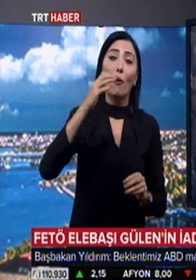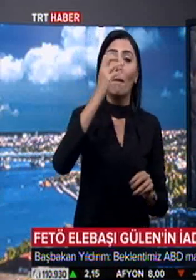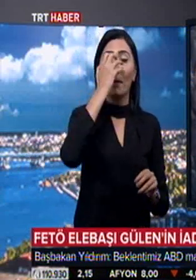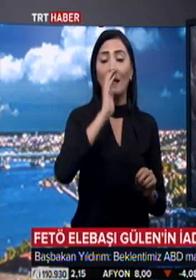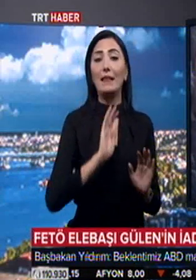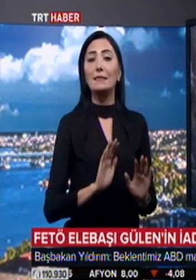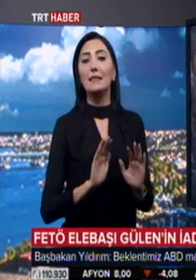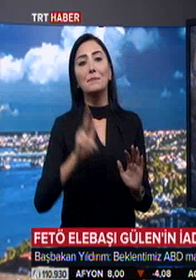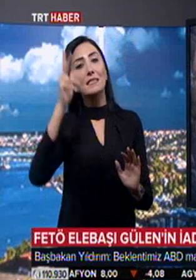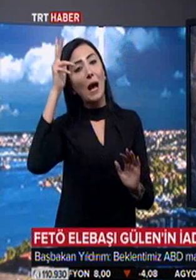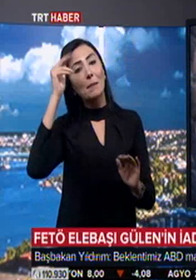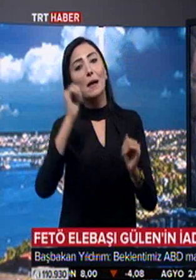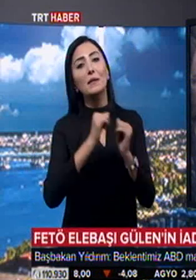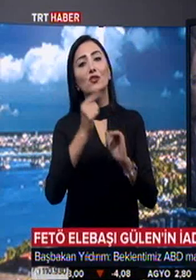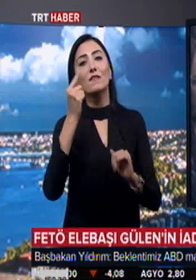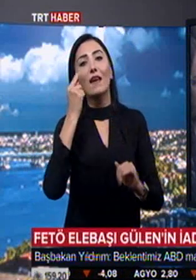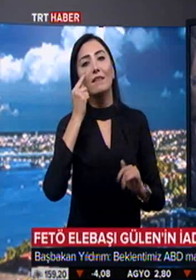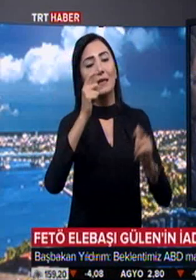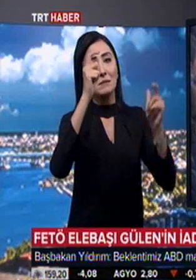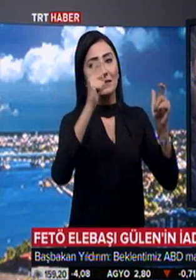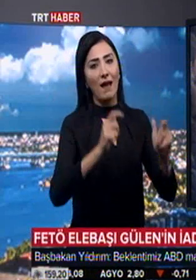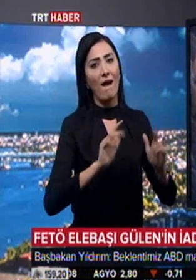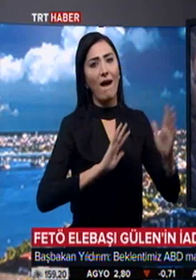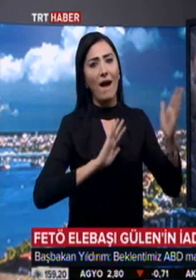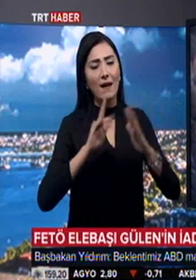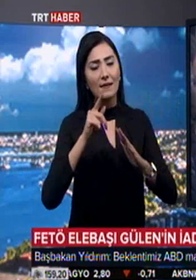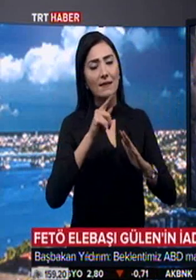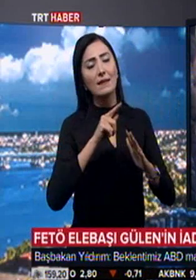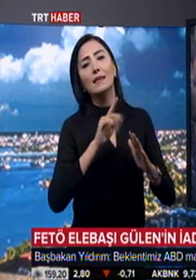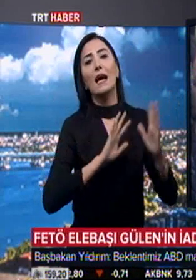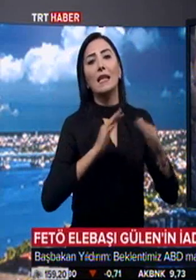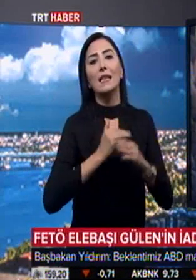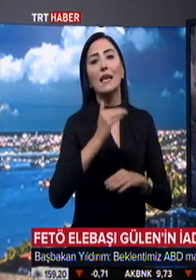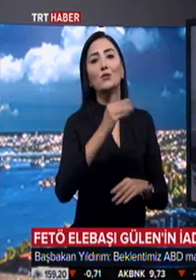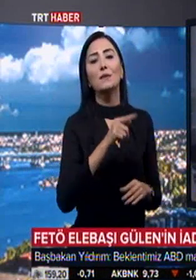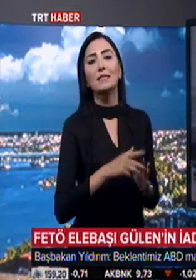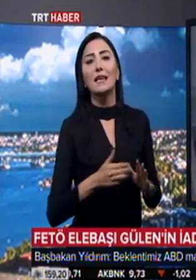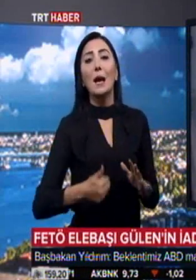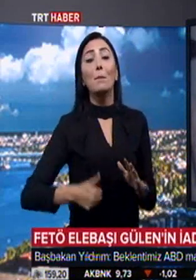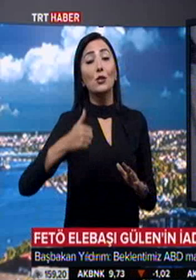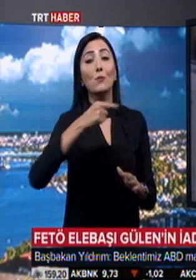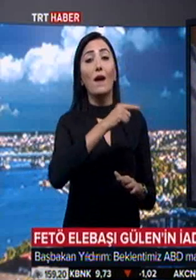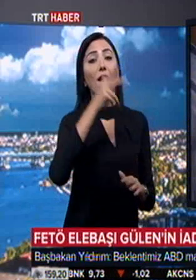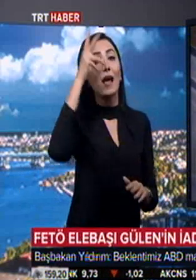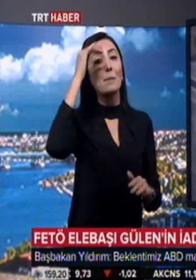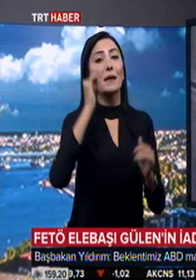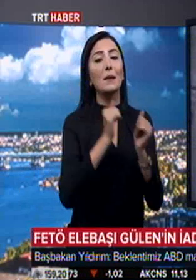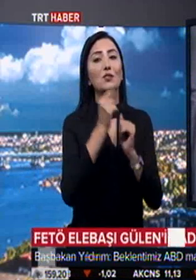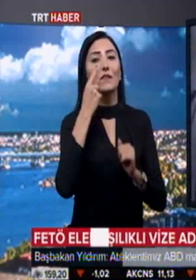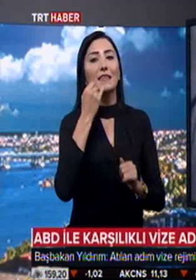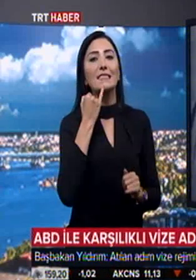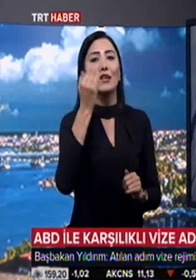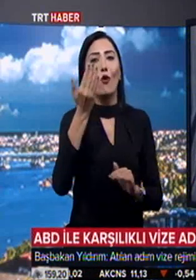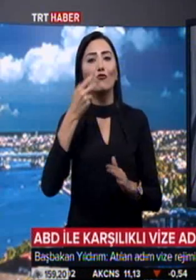Amerika Birleşik Devletleri makamlarının, ilgili makamlarının harekete geçmesi. Yıldırım, Amerika Birleşik Devletleri